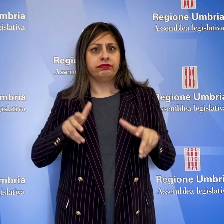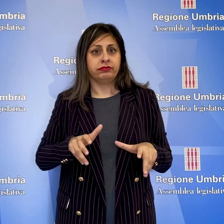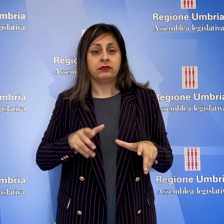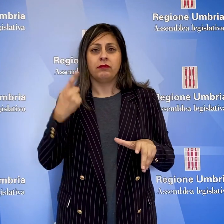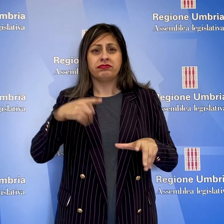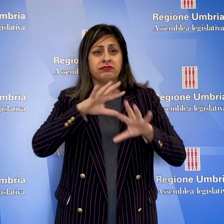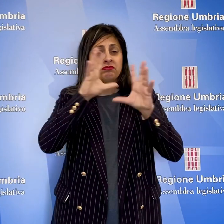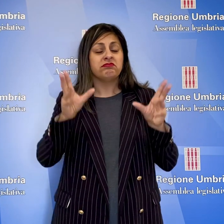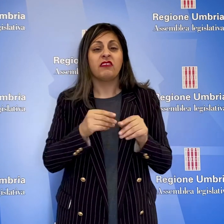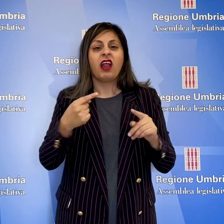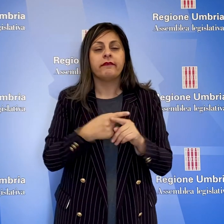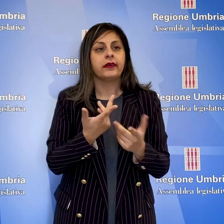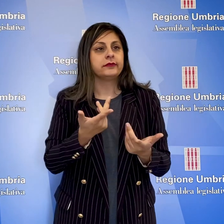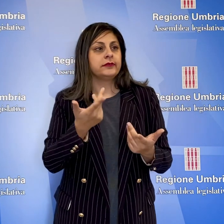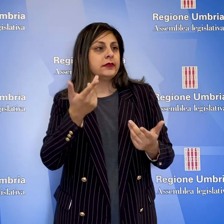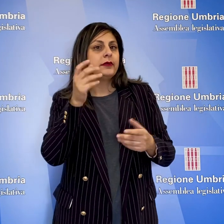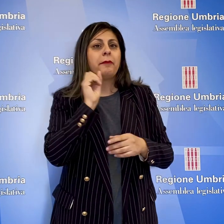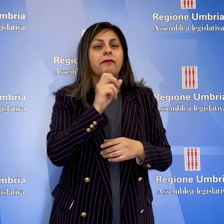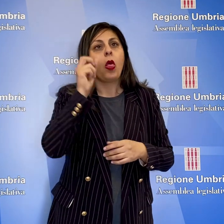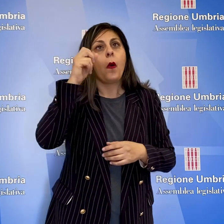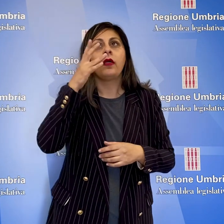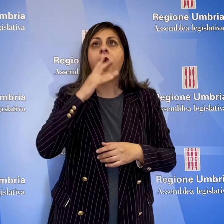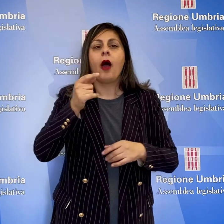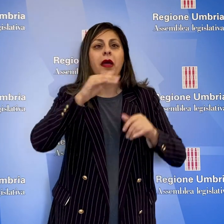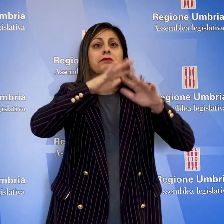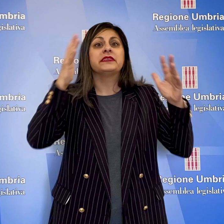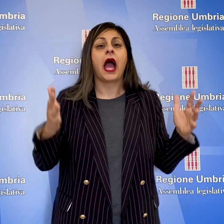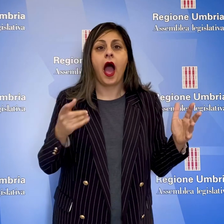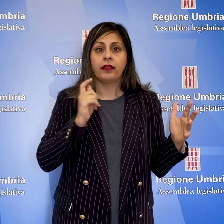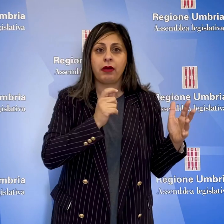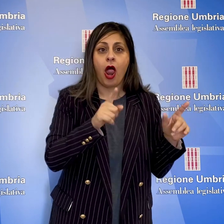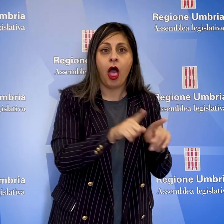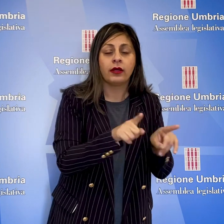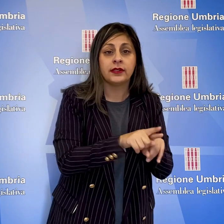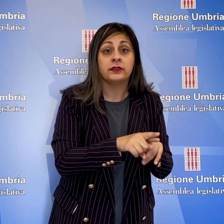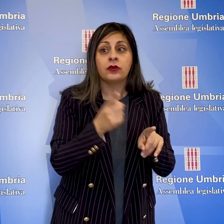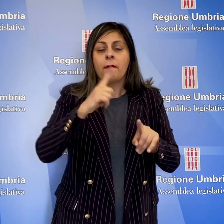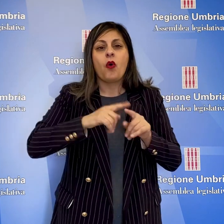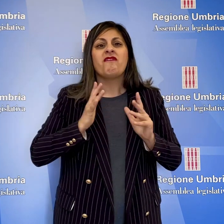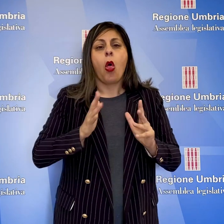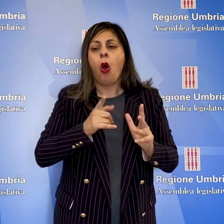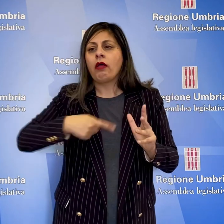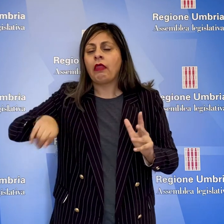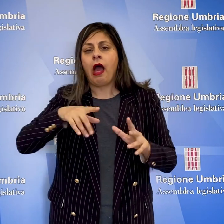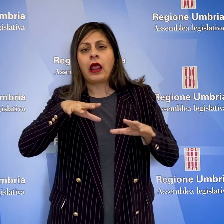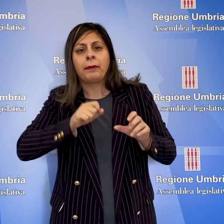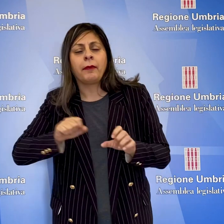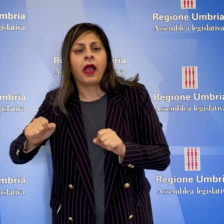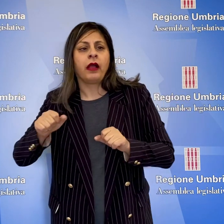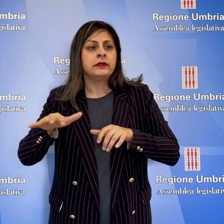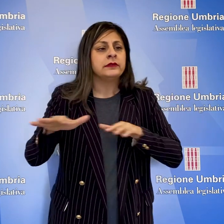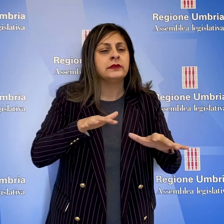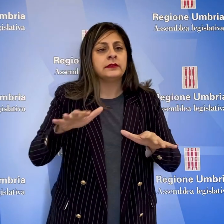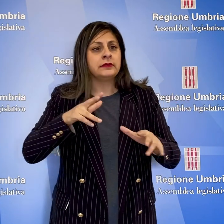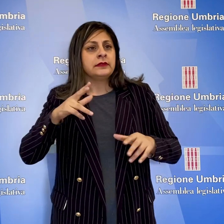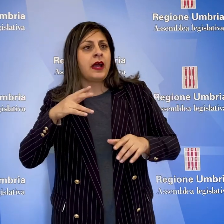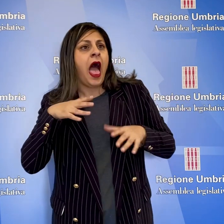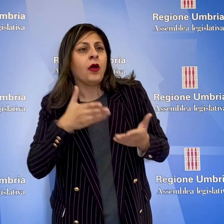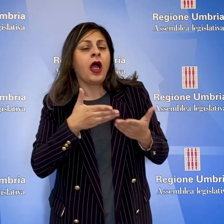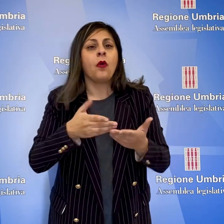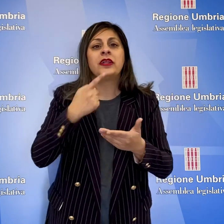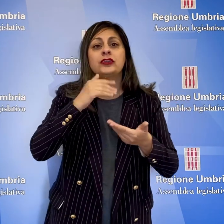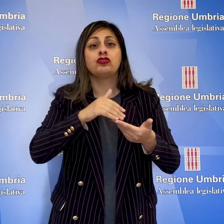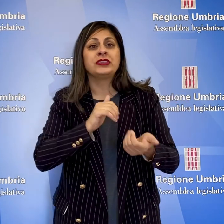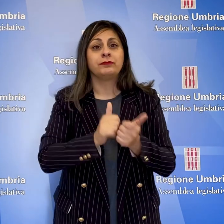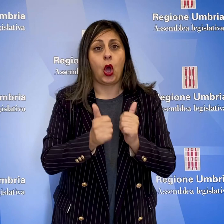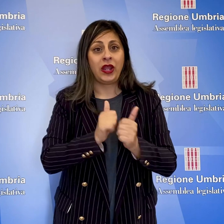Tutto ciò, mentre restano invece le utenze da pagare per gli impianti, a fronte dell'impegno di molti volontari che dedicano tempo e risorse